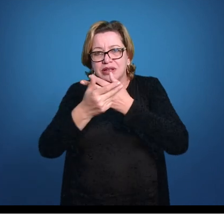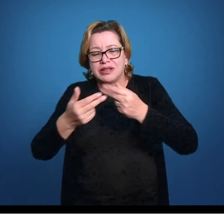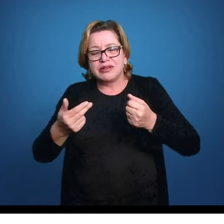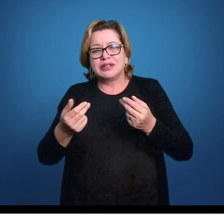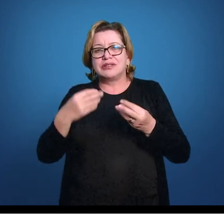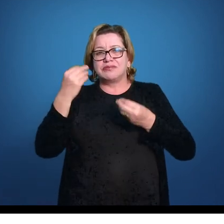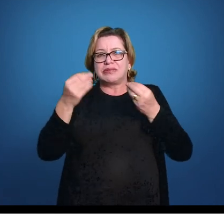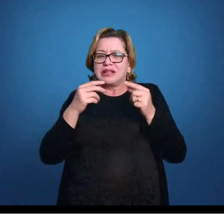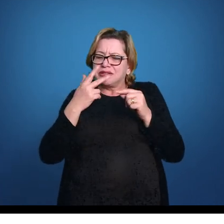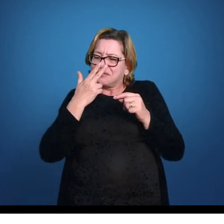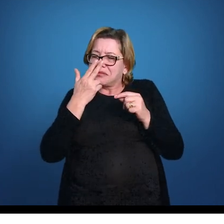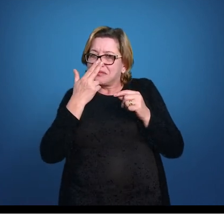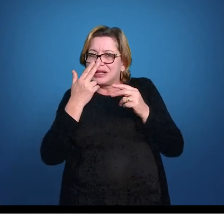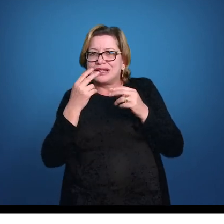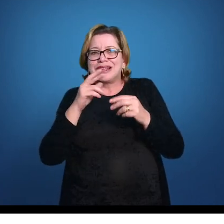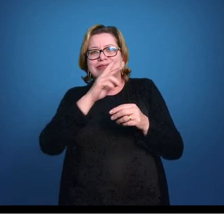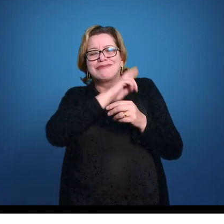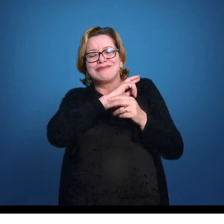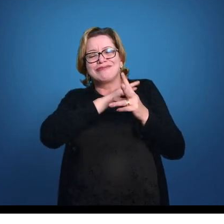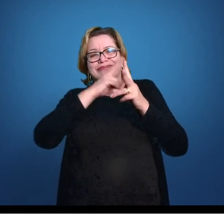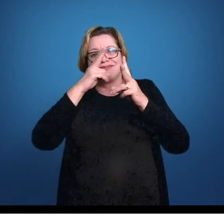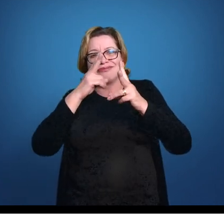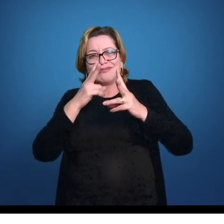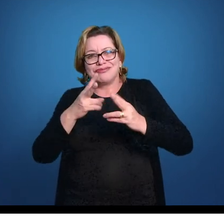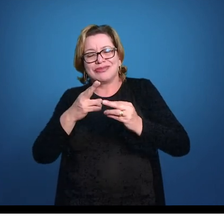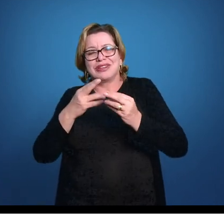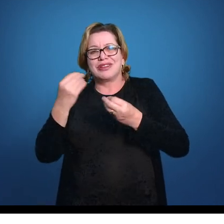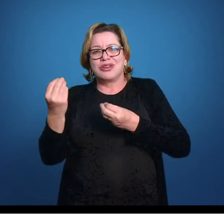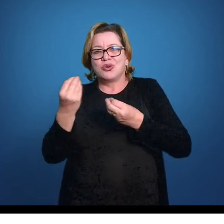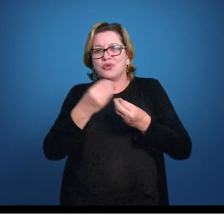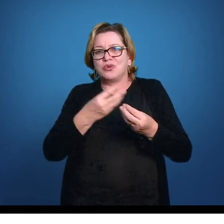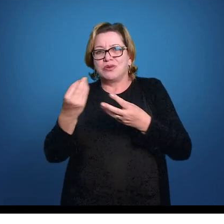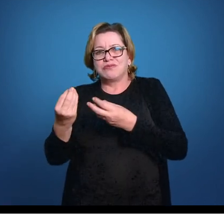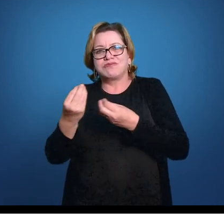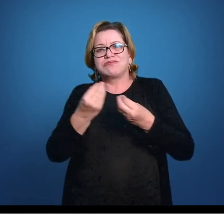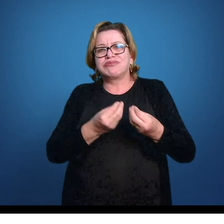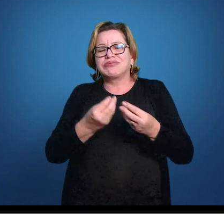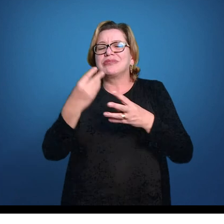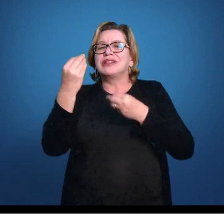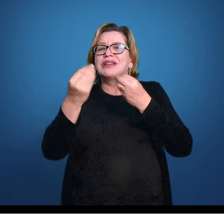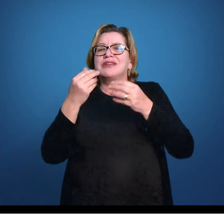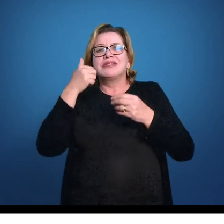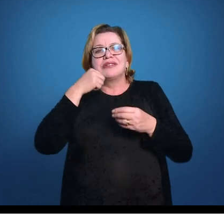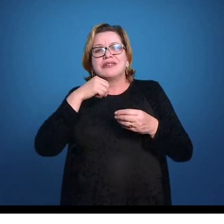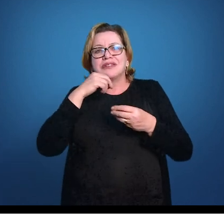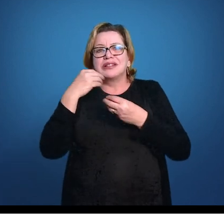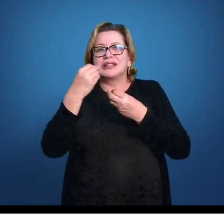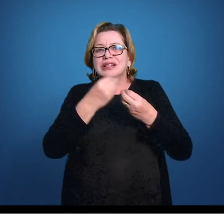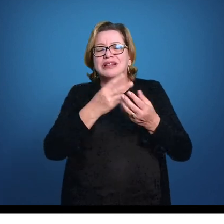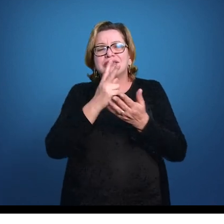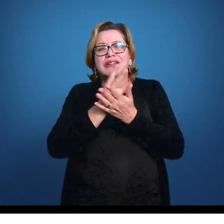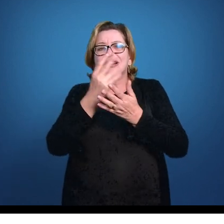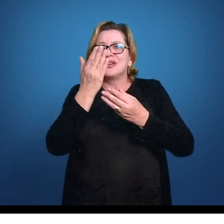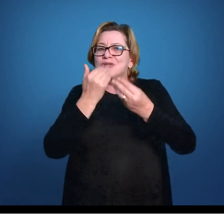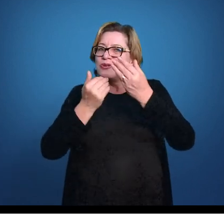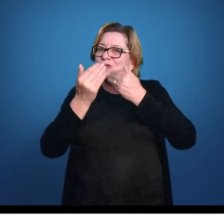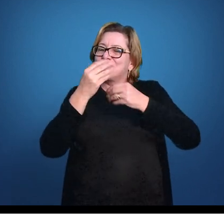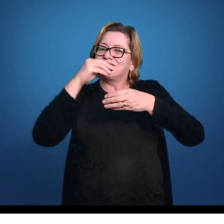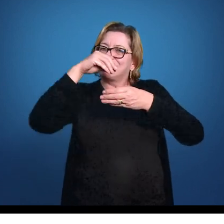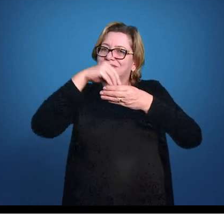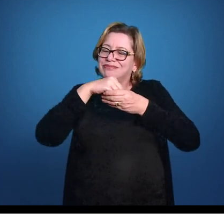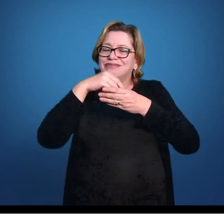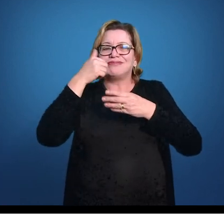associação, uma hipervascularização que a fêmea dá no saco vitelínico desse filhotinho, então ele vai se alimentar ali